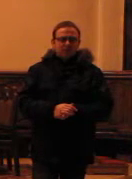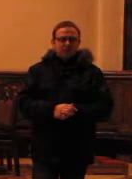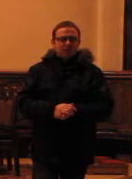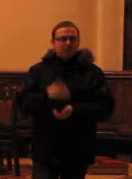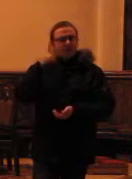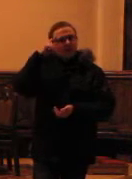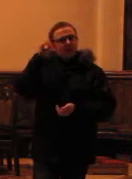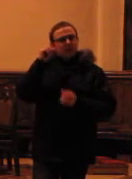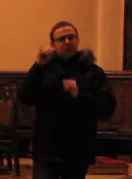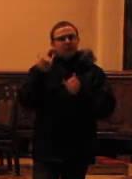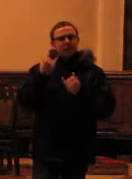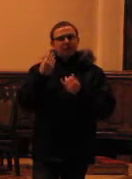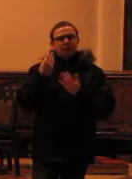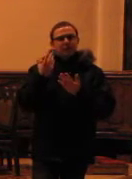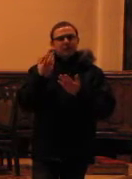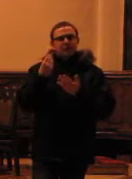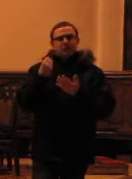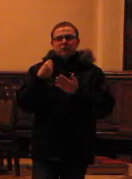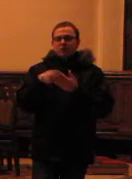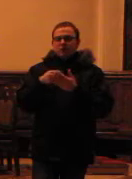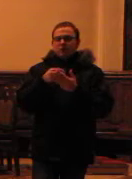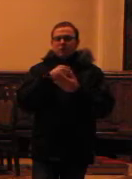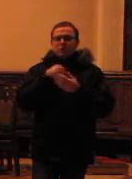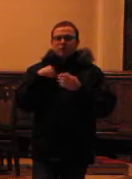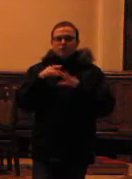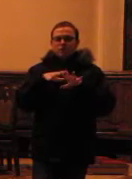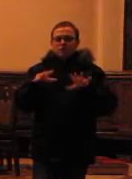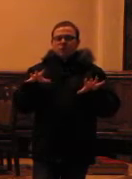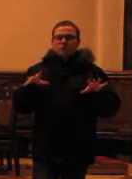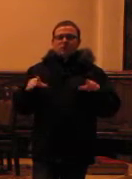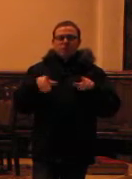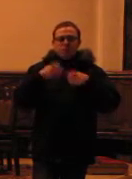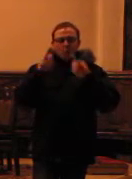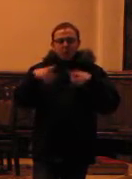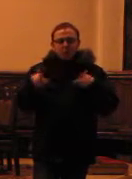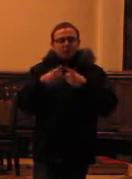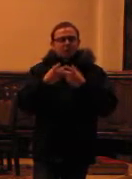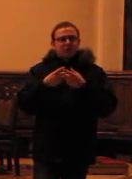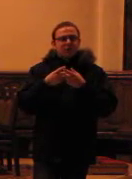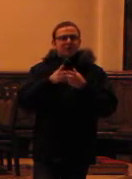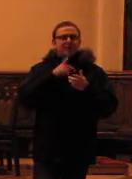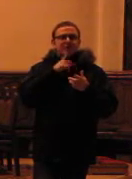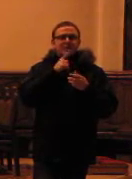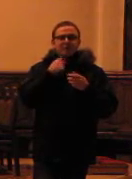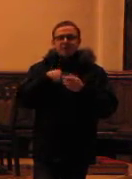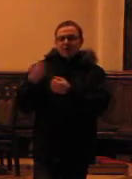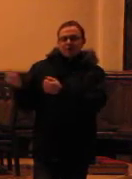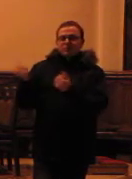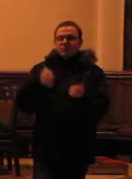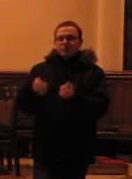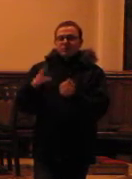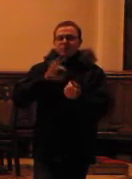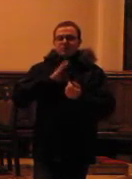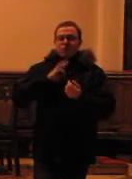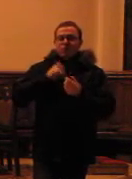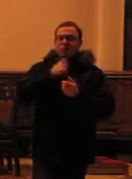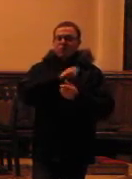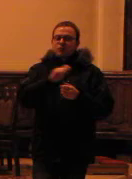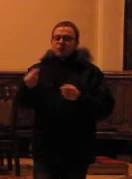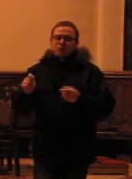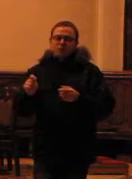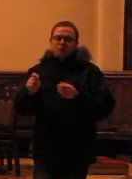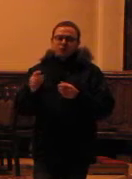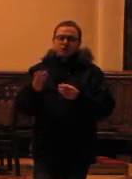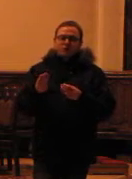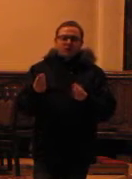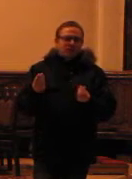Pamiętam, jak kupowaliśmy w Polsce mnóstwo muzyki religijnej. Ja przywoziłem z moich biznesowych wojarzy zacząć